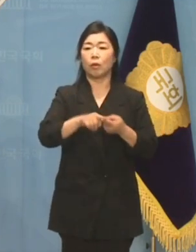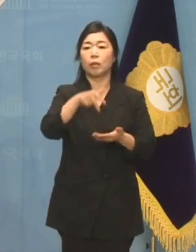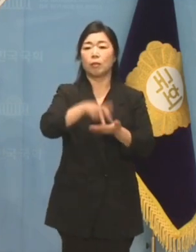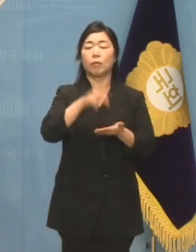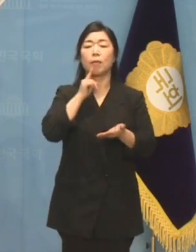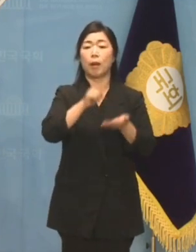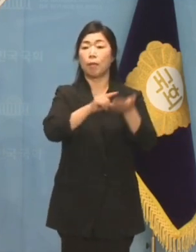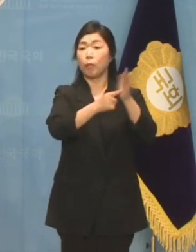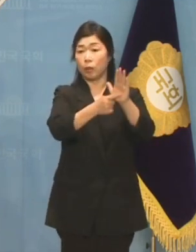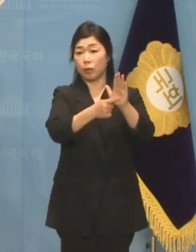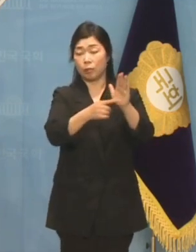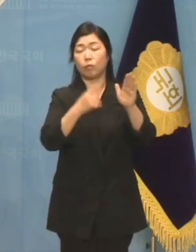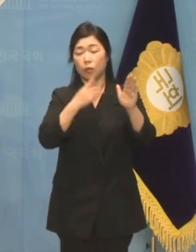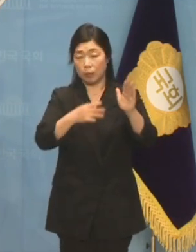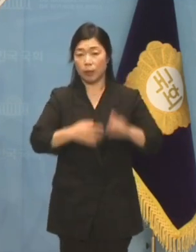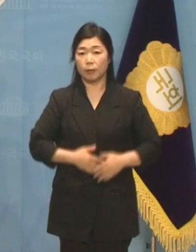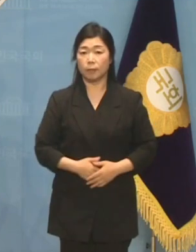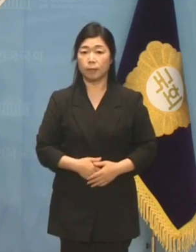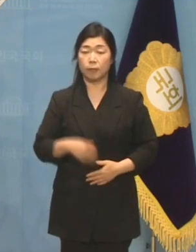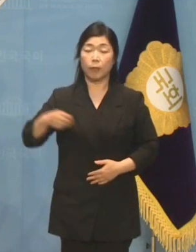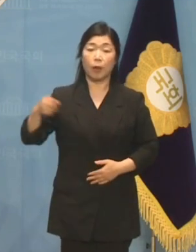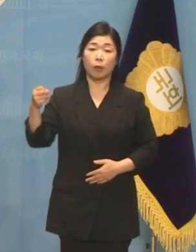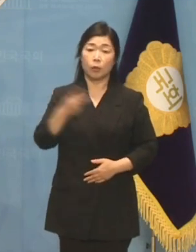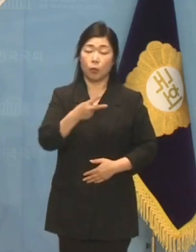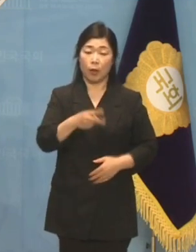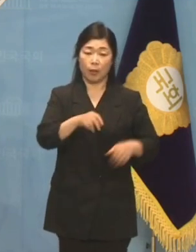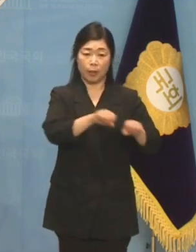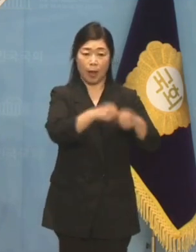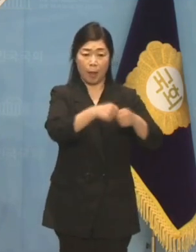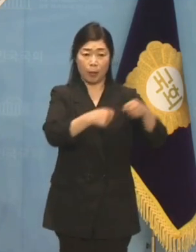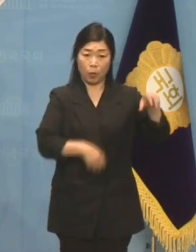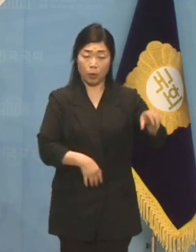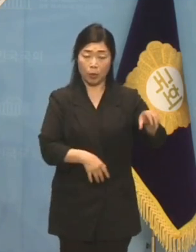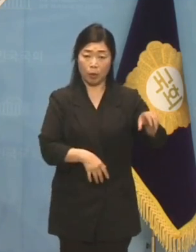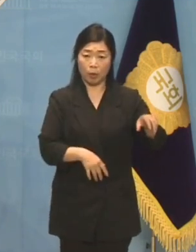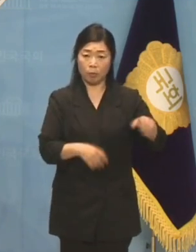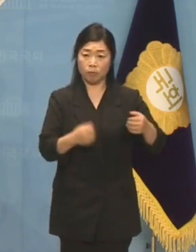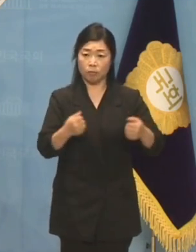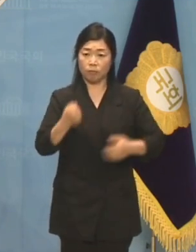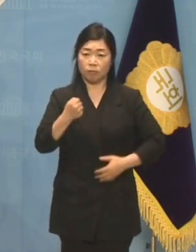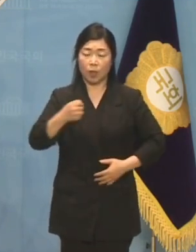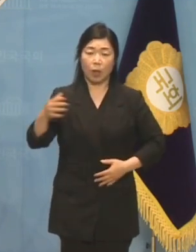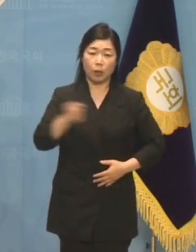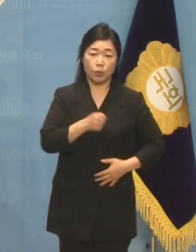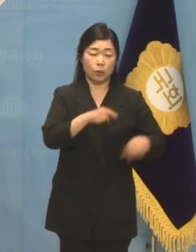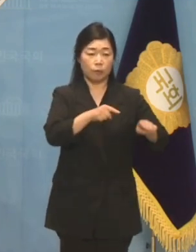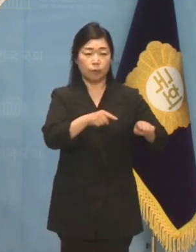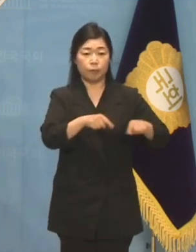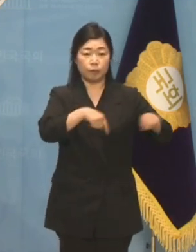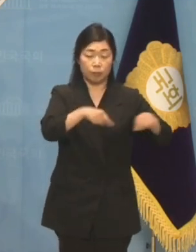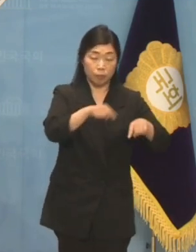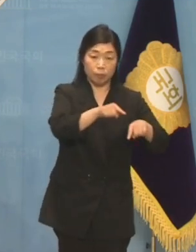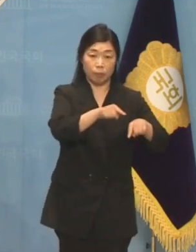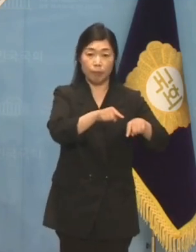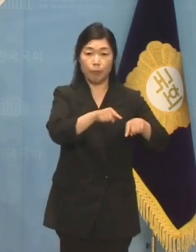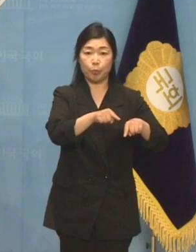밝혔을 뿐입니다. 또한 대만해업에서 무력으로 현상을 바꾸려는 시도에